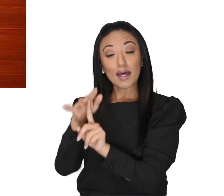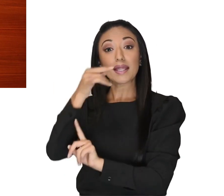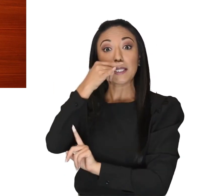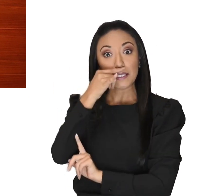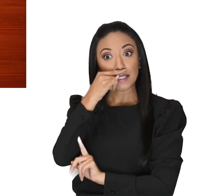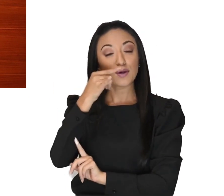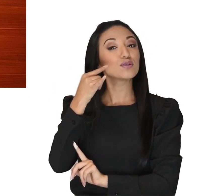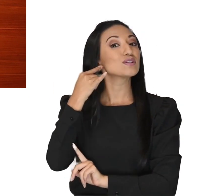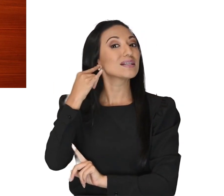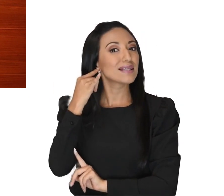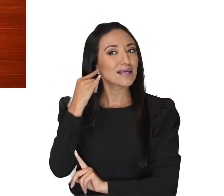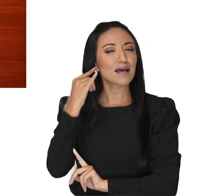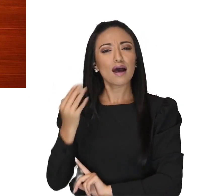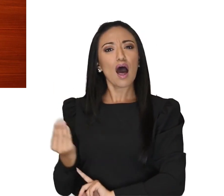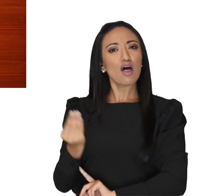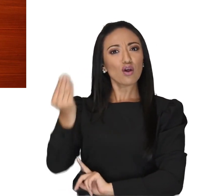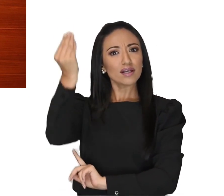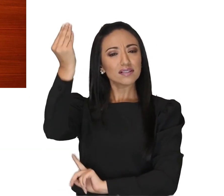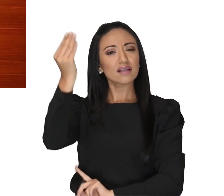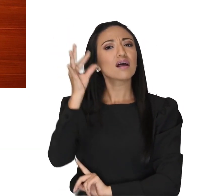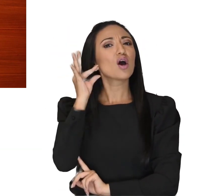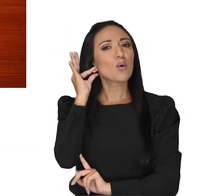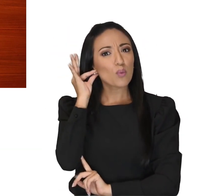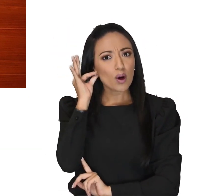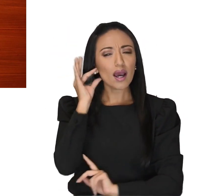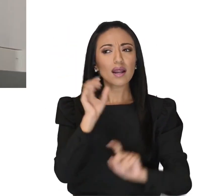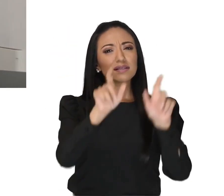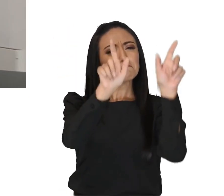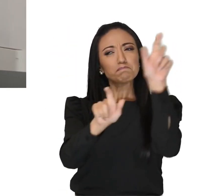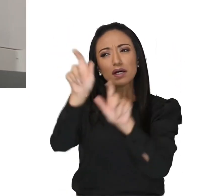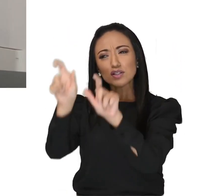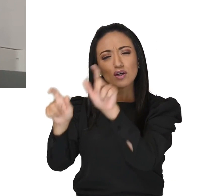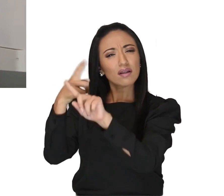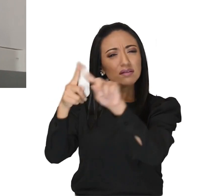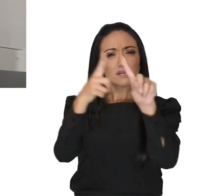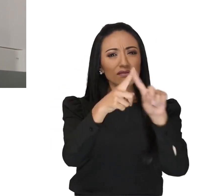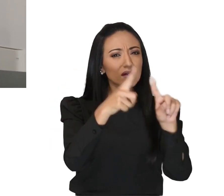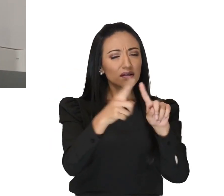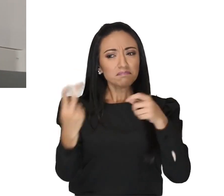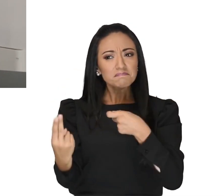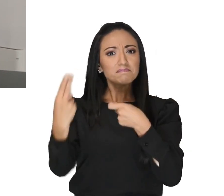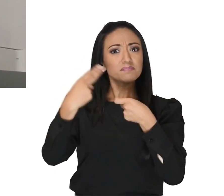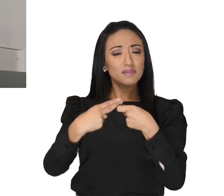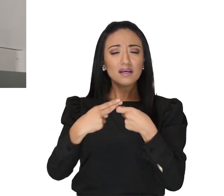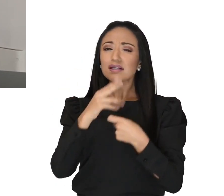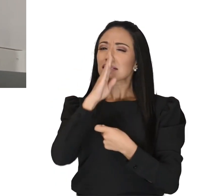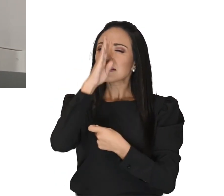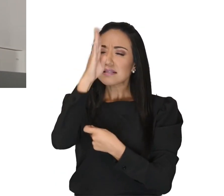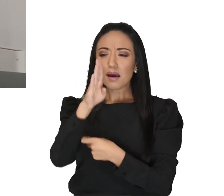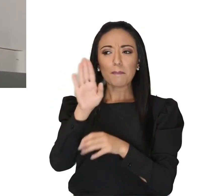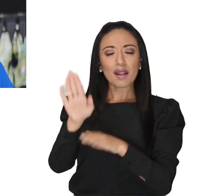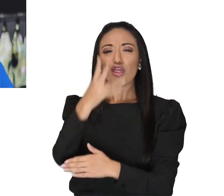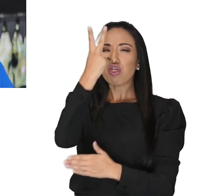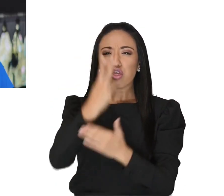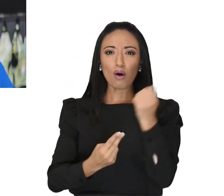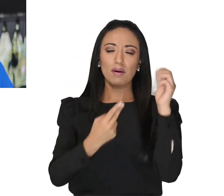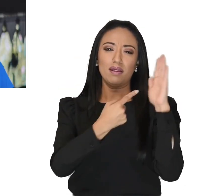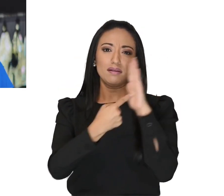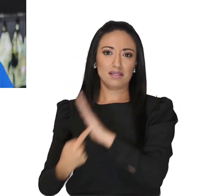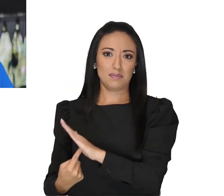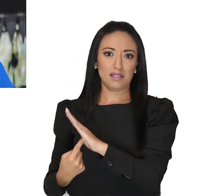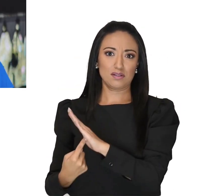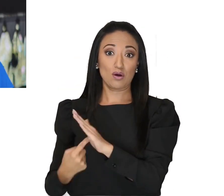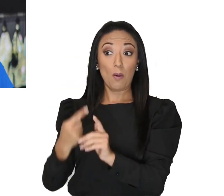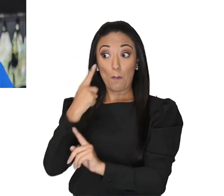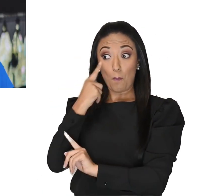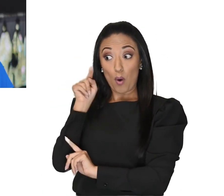adolescentes, mujeres y personas de pueblos y nacionalidades que a menudo sufren una doble discriminación. Desde las